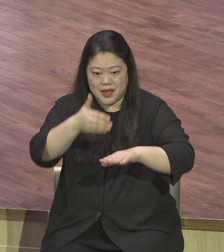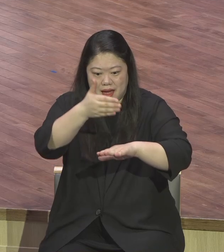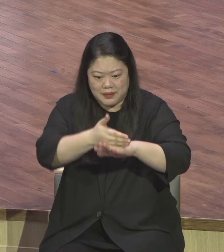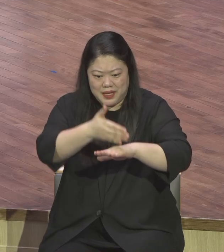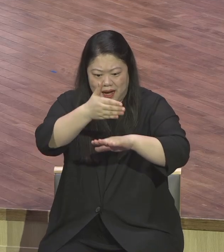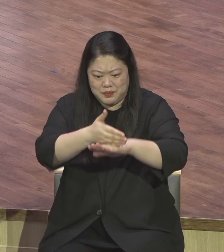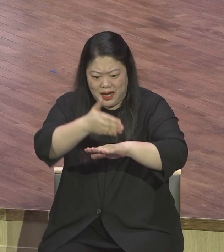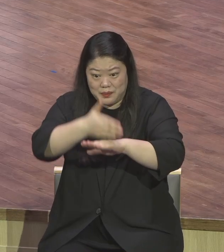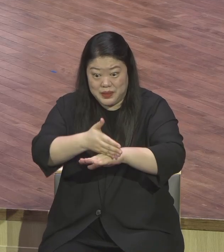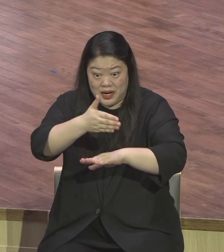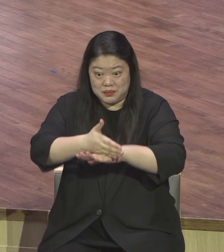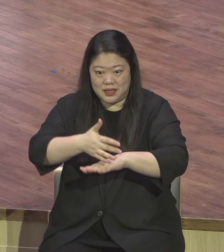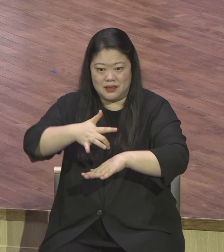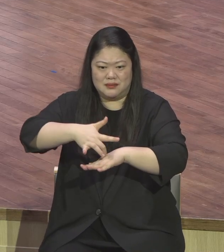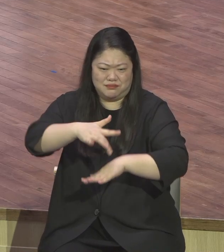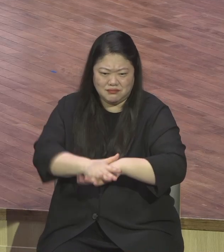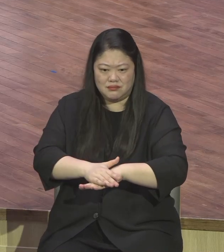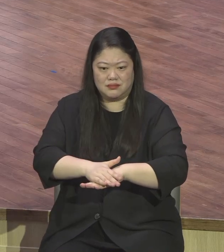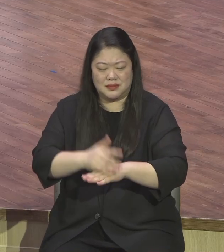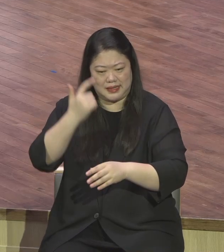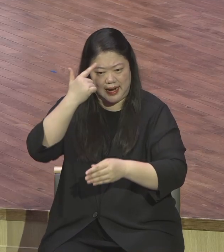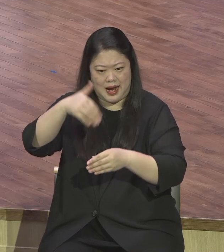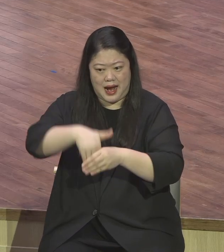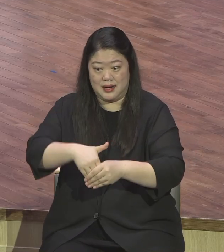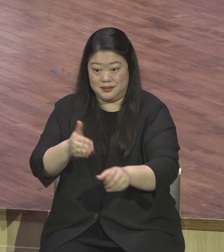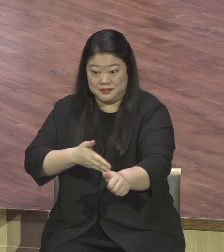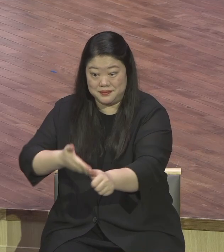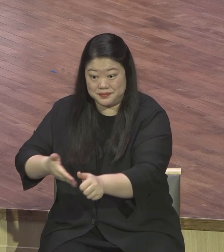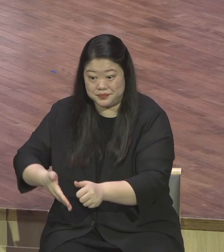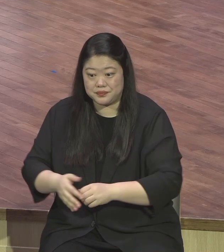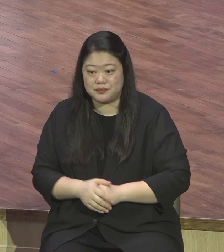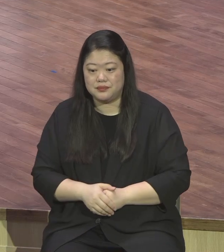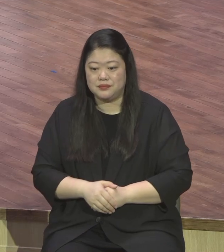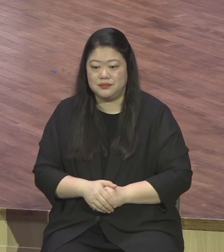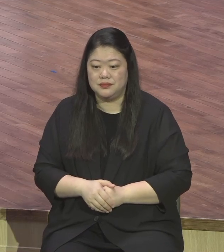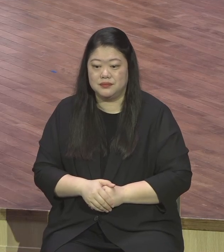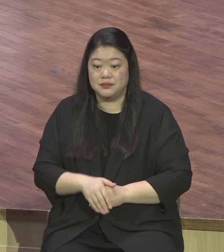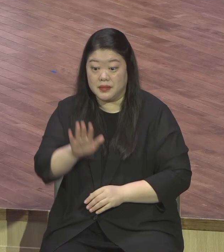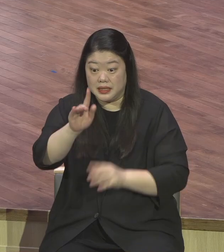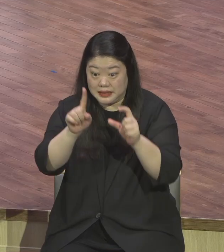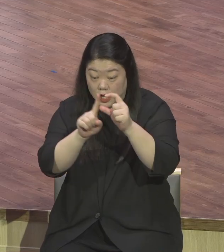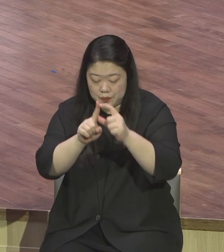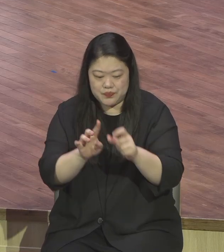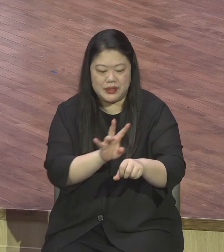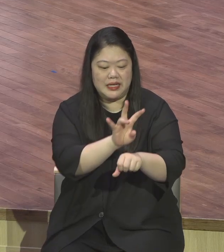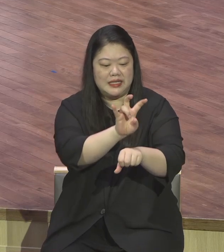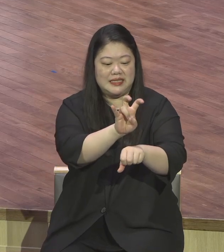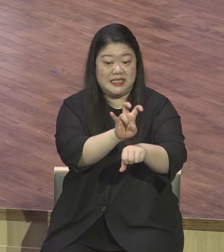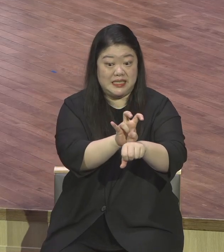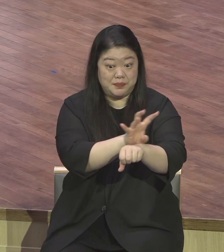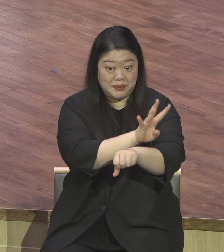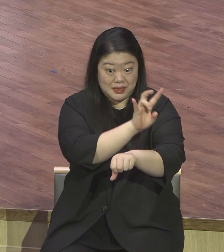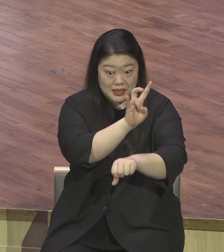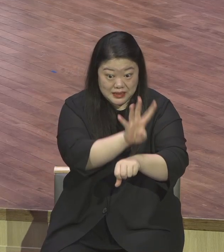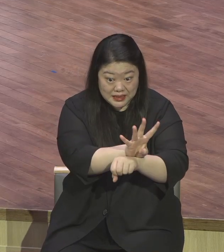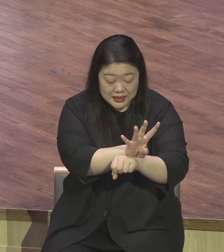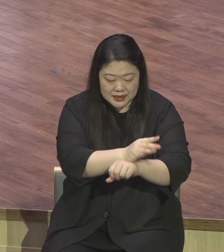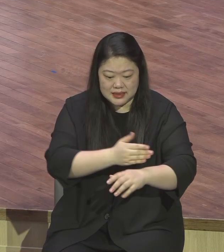이런 것이 표현은 다르지만 24시 감사가 체질화가 되어